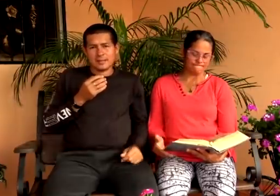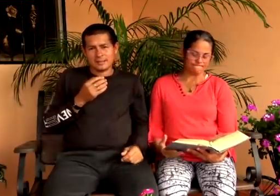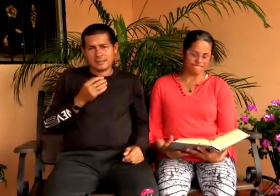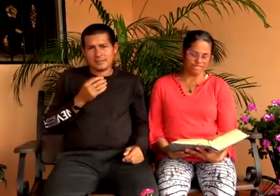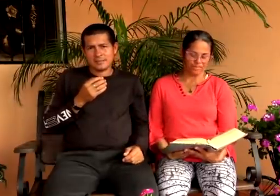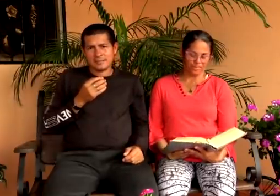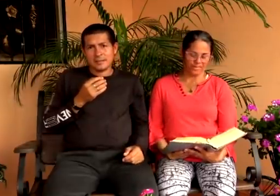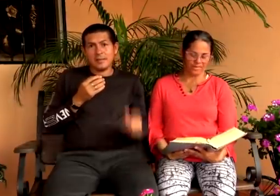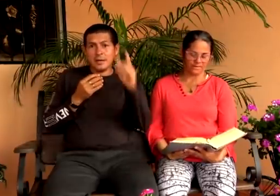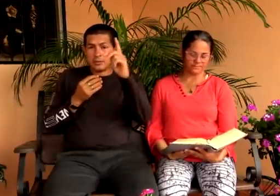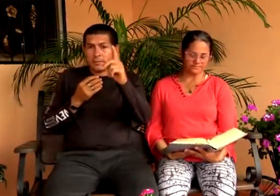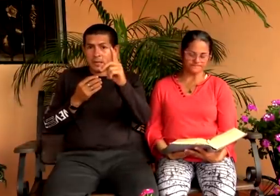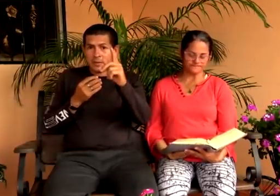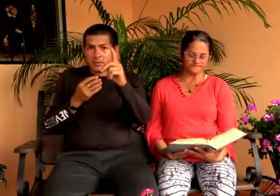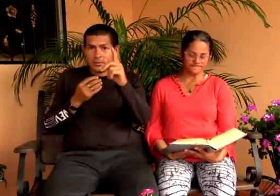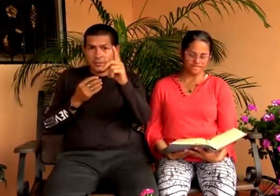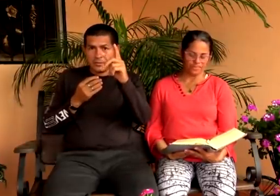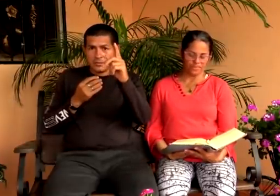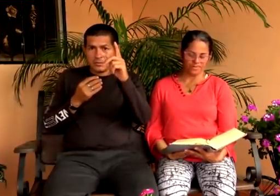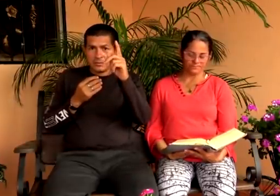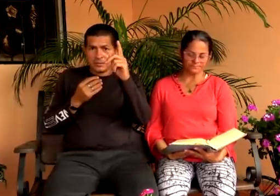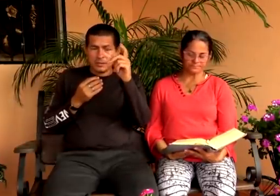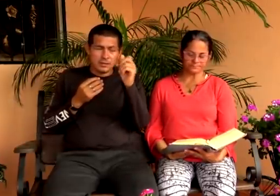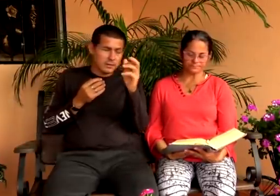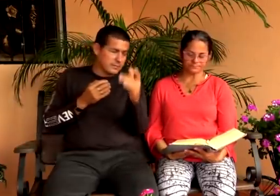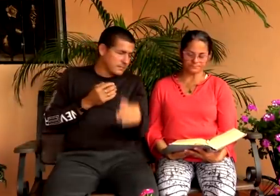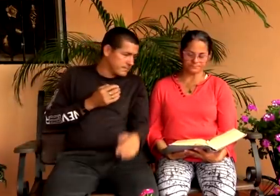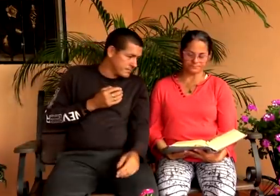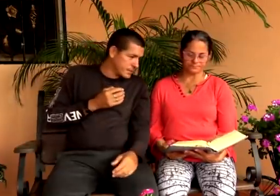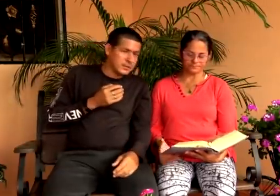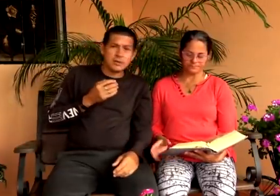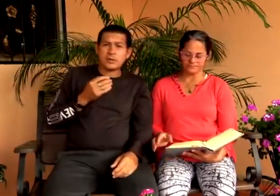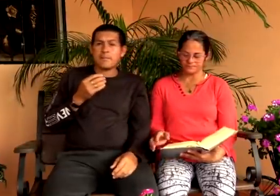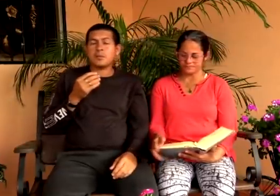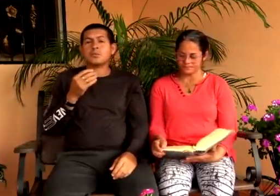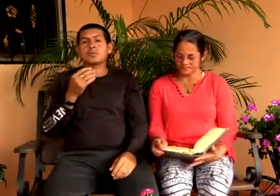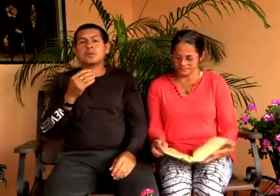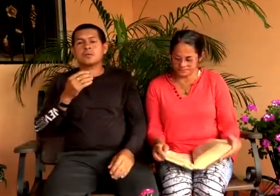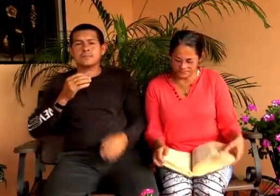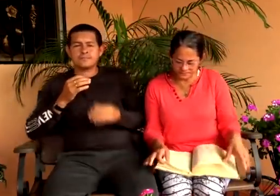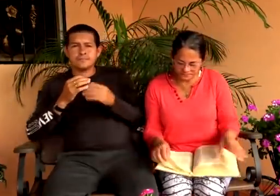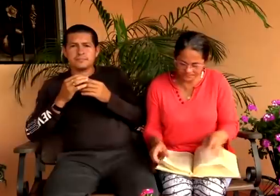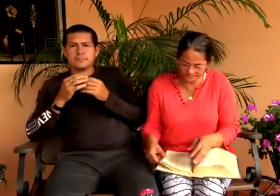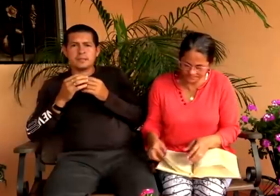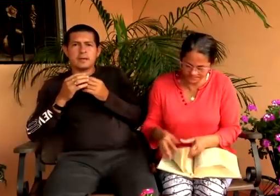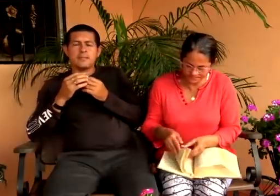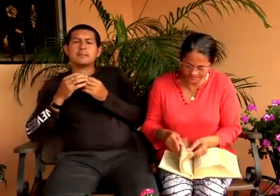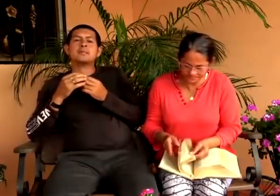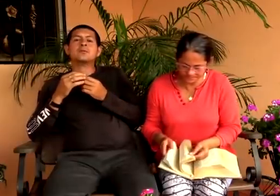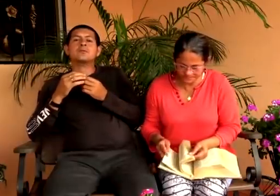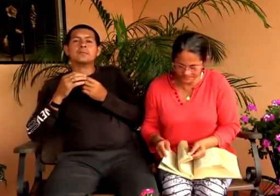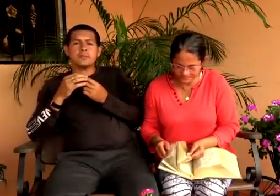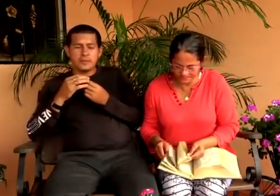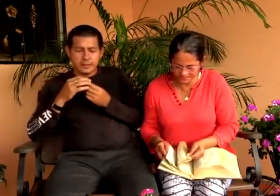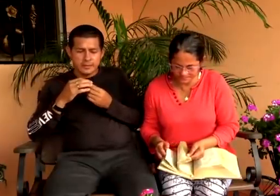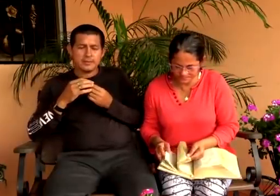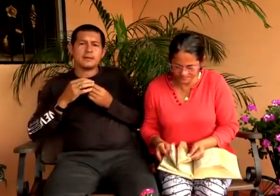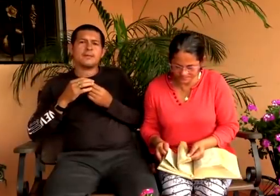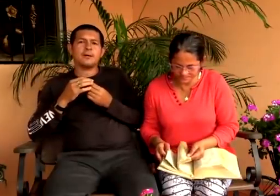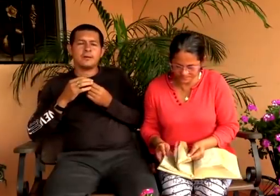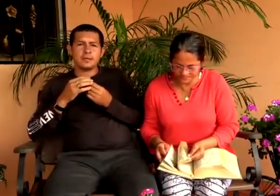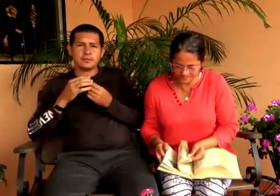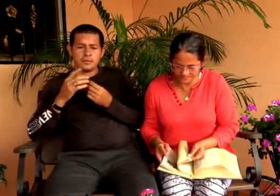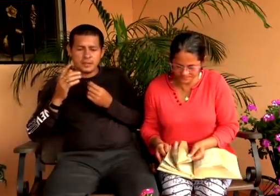por satanás y es un pecado Santiago capítulo 5 versículo 19